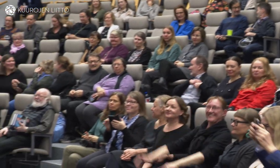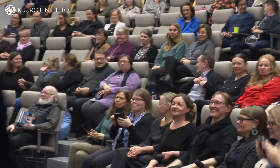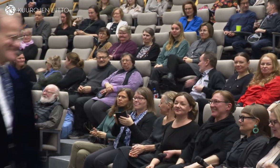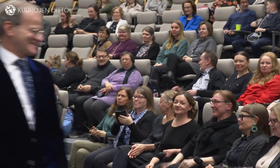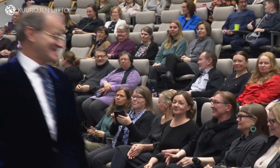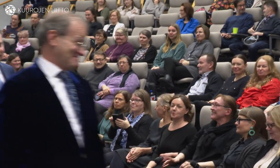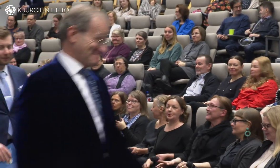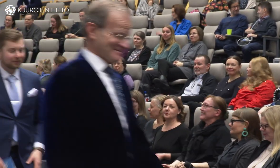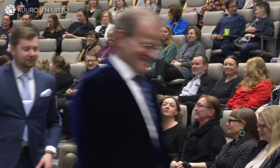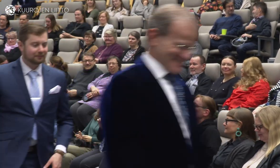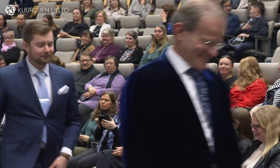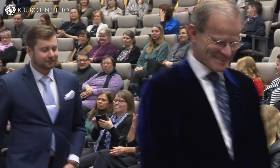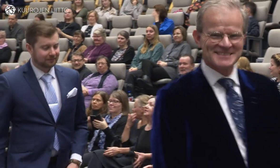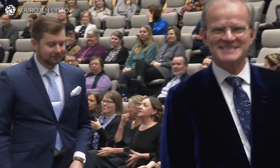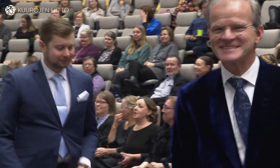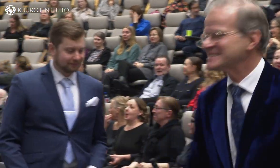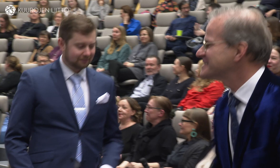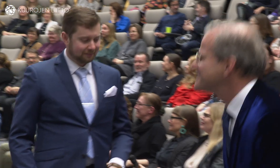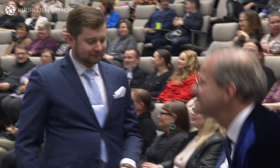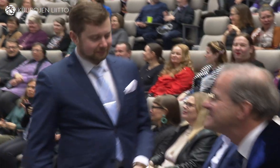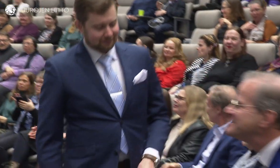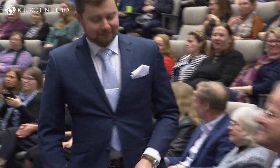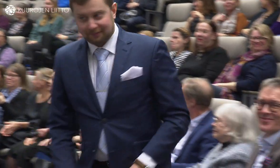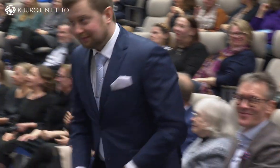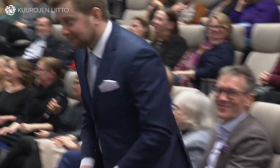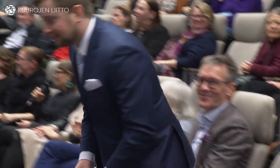Kiitos. Kiitos. Kiitos. Kiitos.